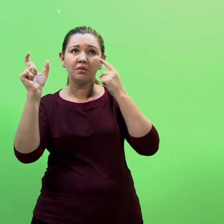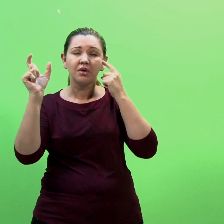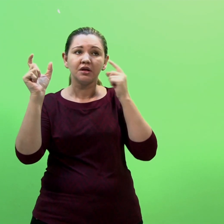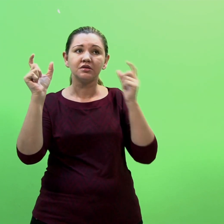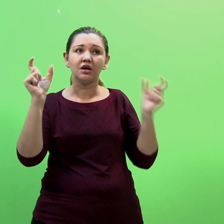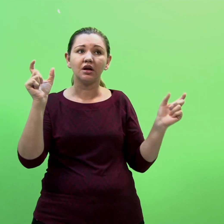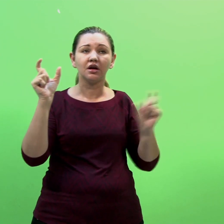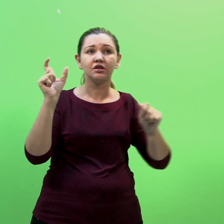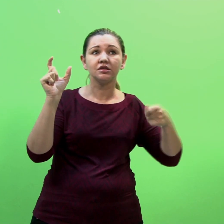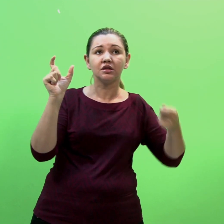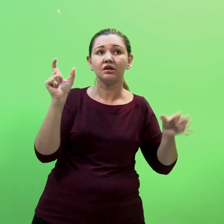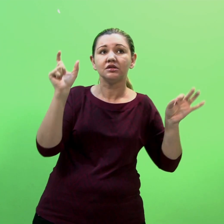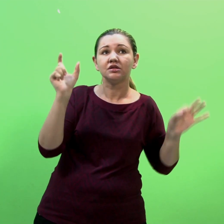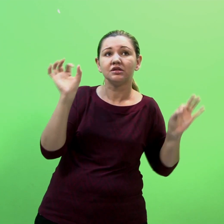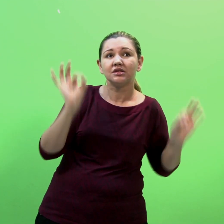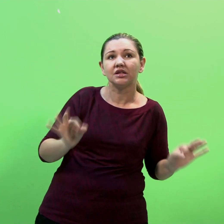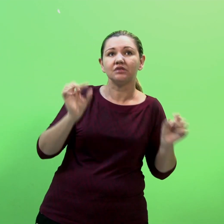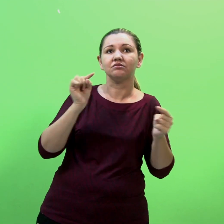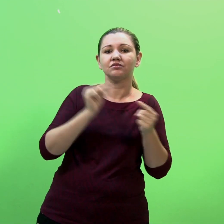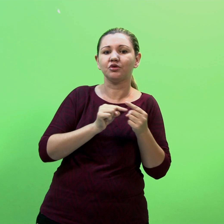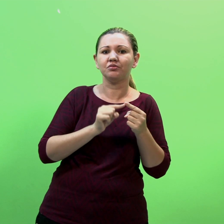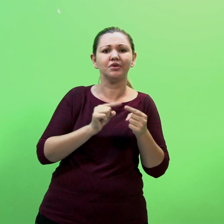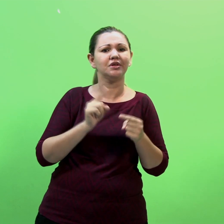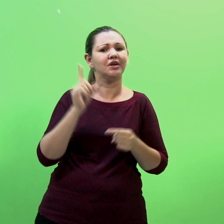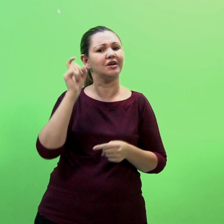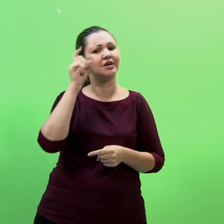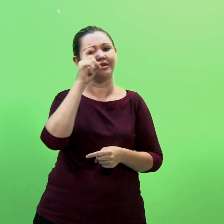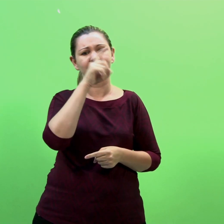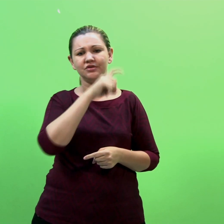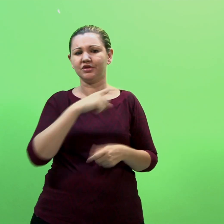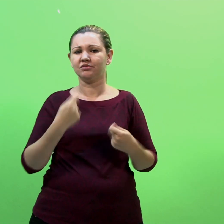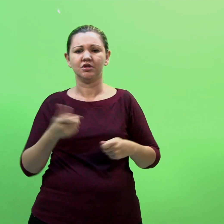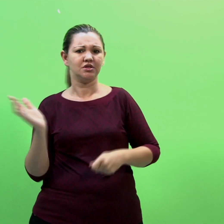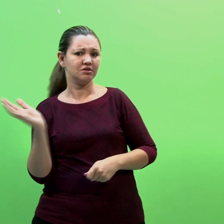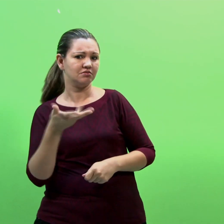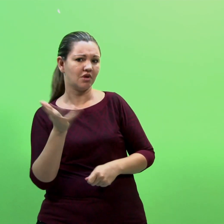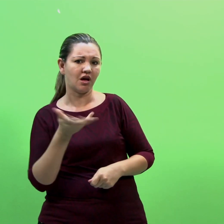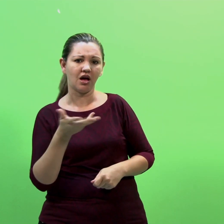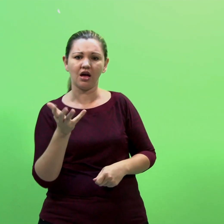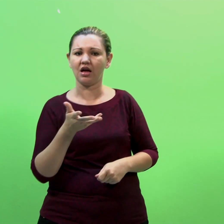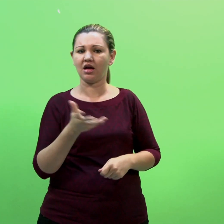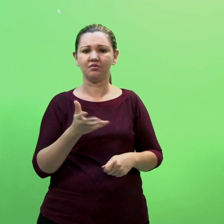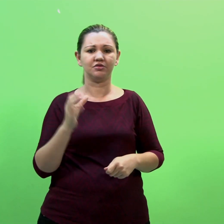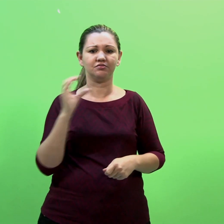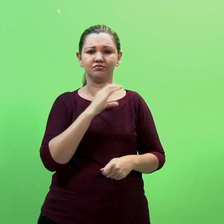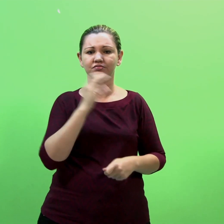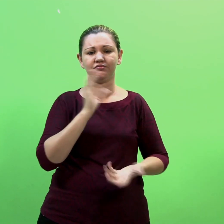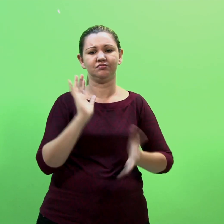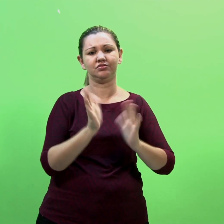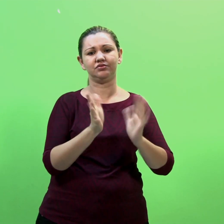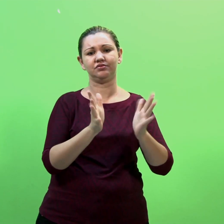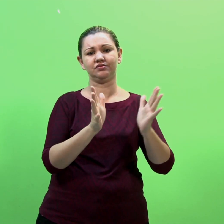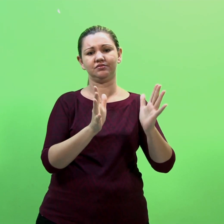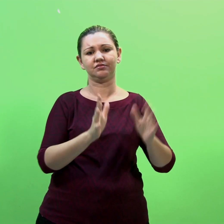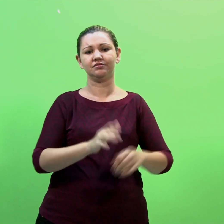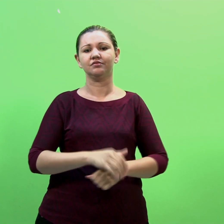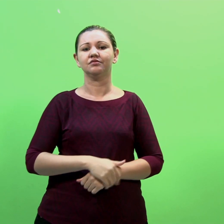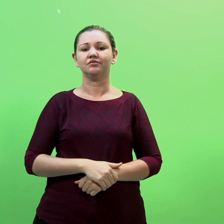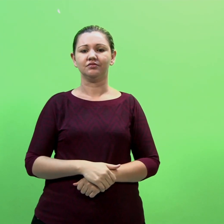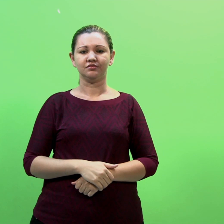busca pelo sentido equivalente da mensagem E ao serem pressionados pelo tempo, deixam em segundo plano a escolha linguística em